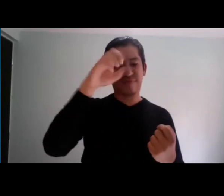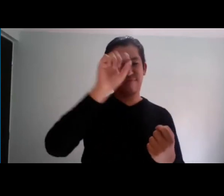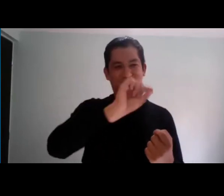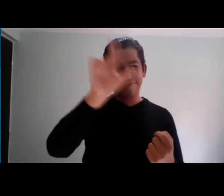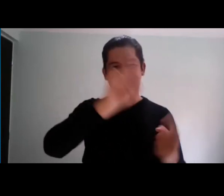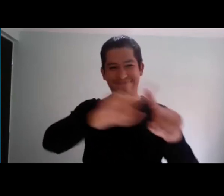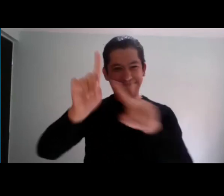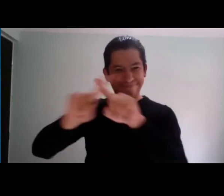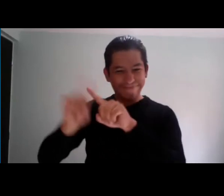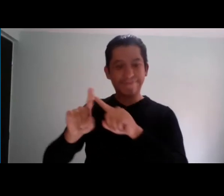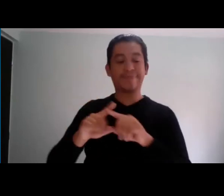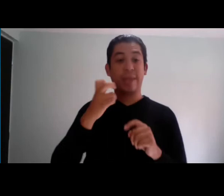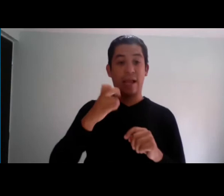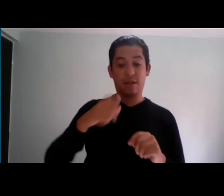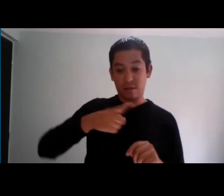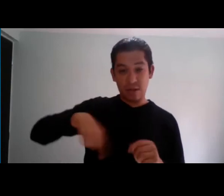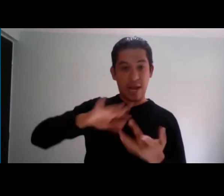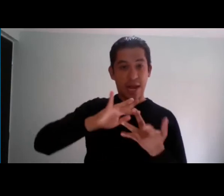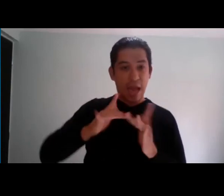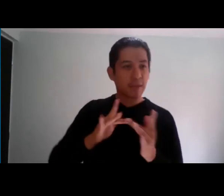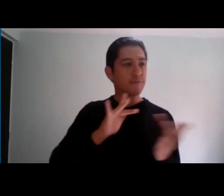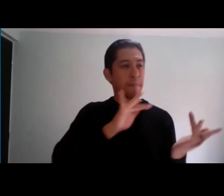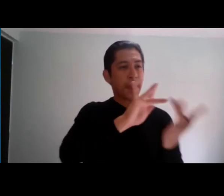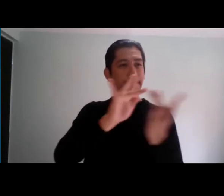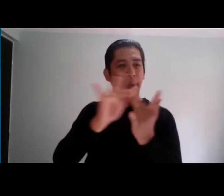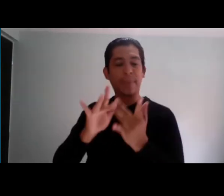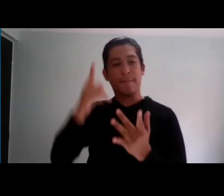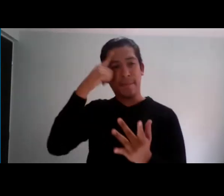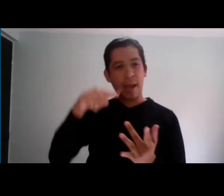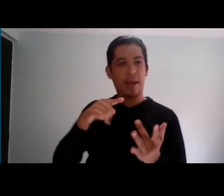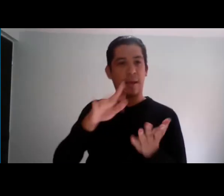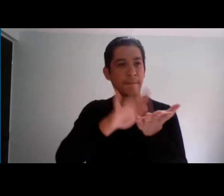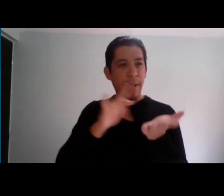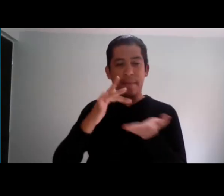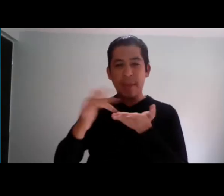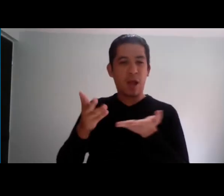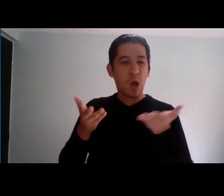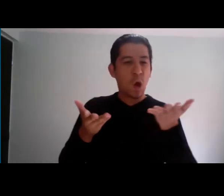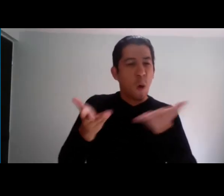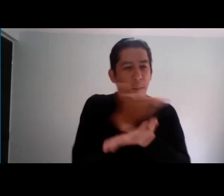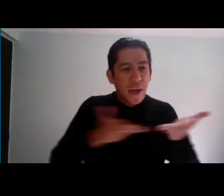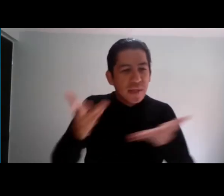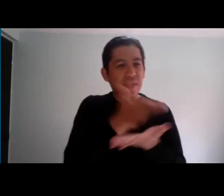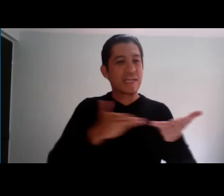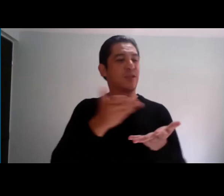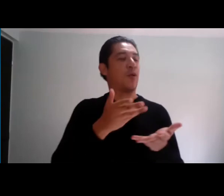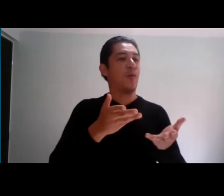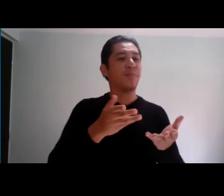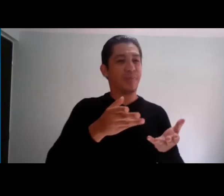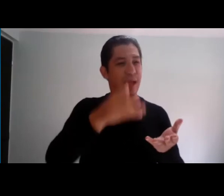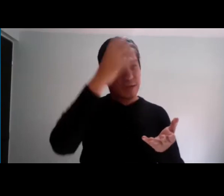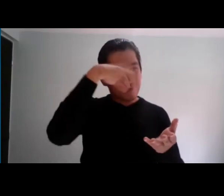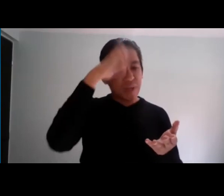conjunta. En la, en, en un lugar en el que comparta, podamos compartir experiencias, que podamos compartir